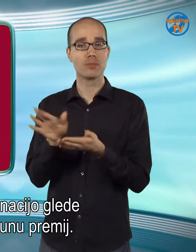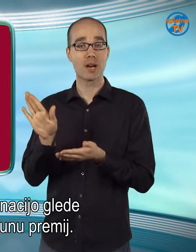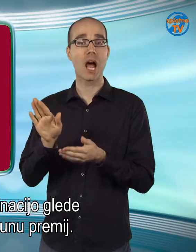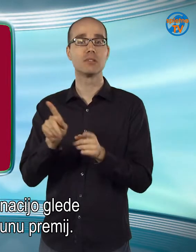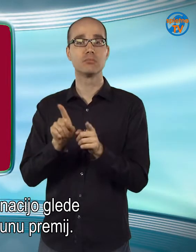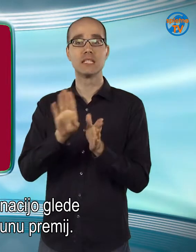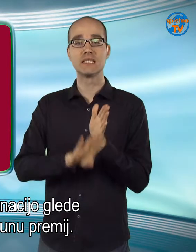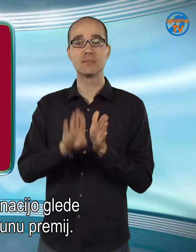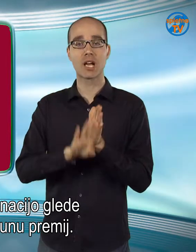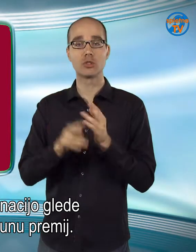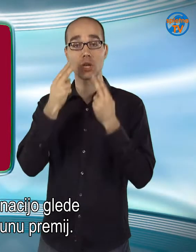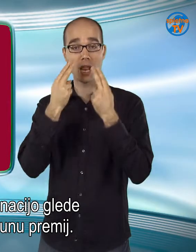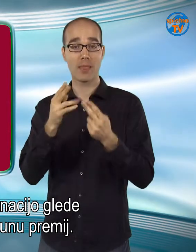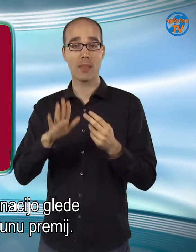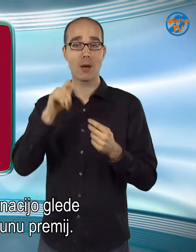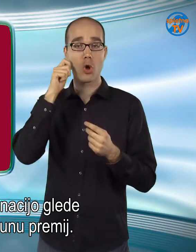izračunu premi.